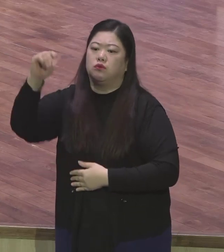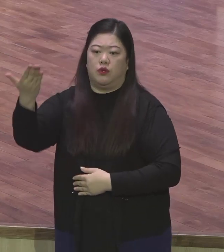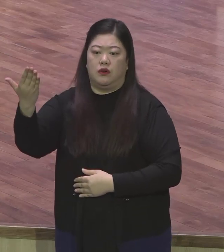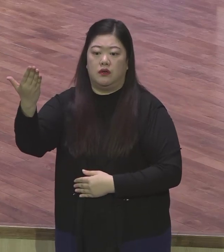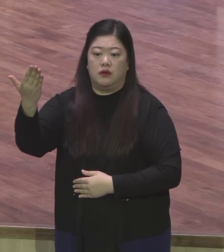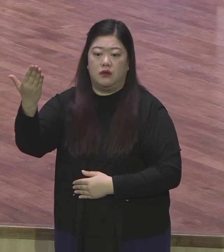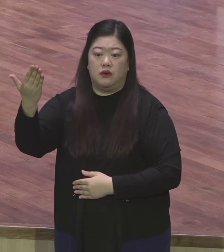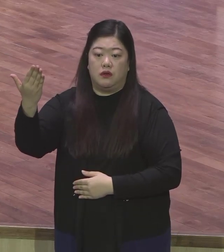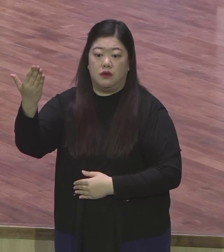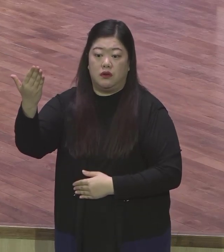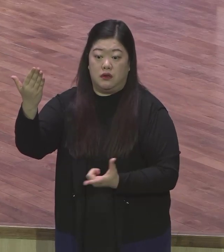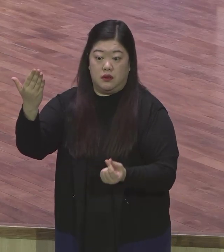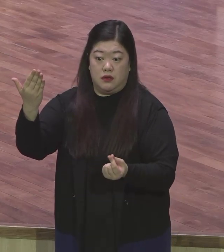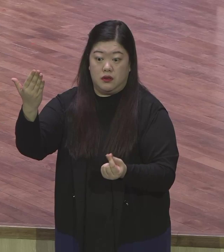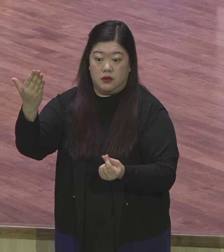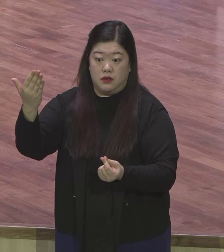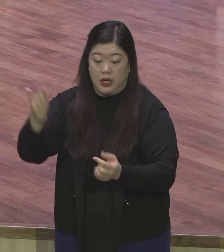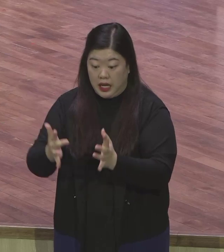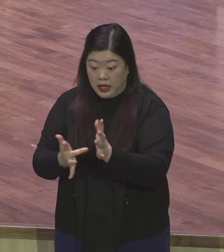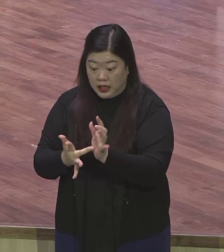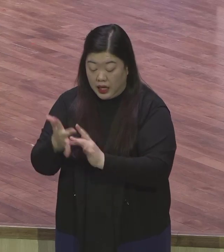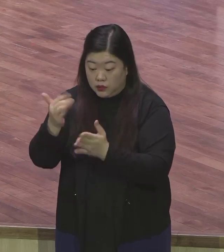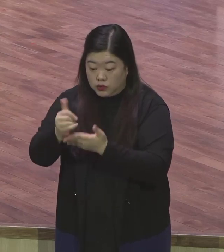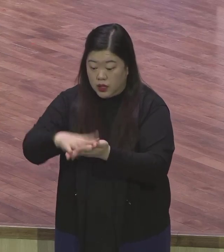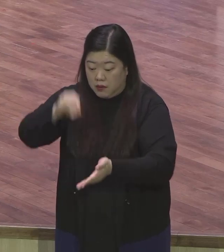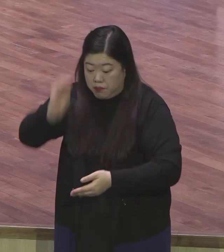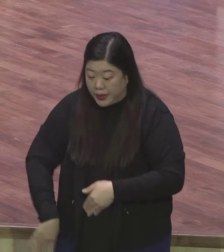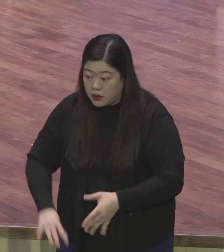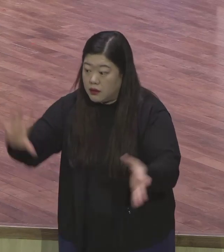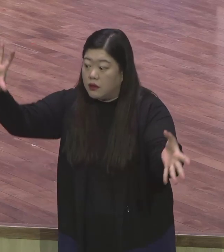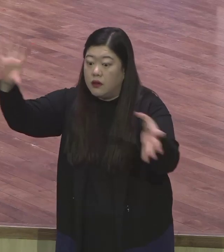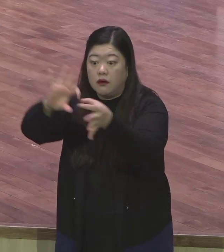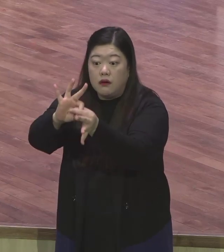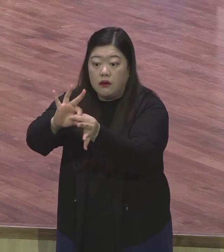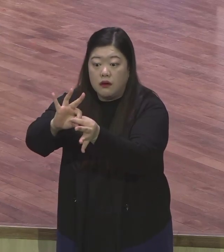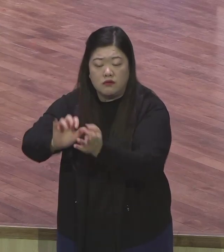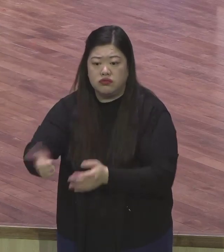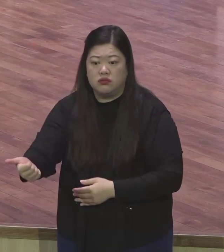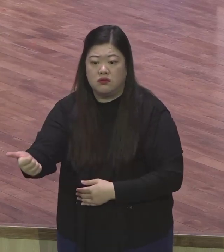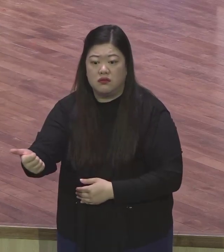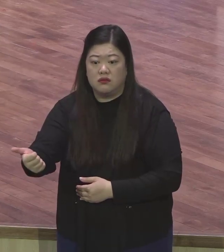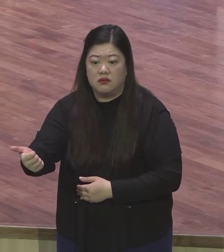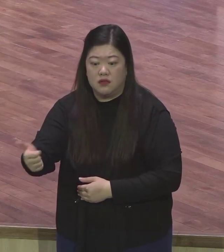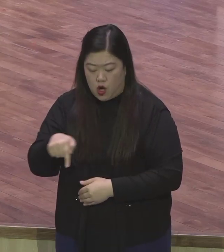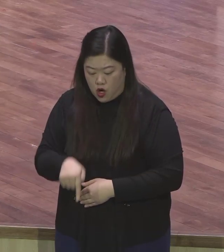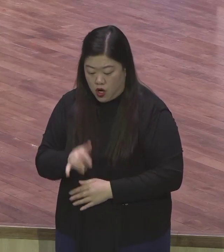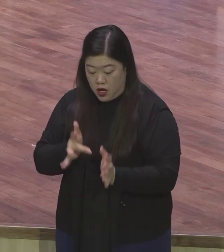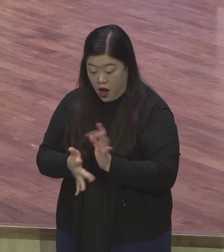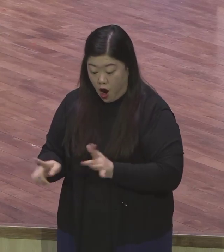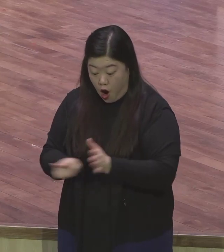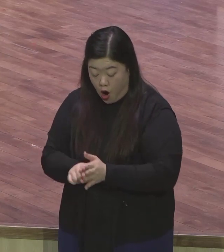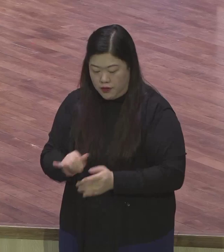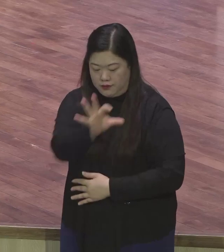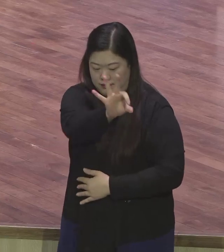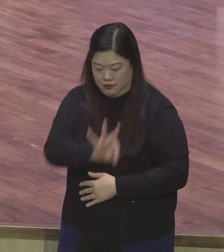예수 그리소만이 하나님을 만날 수 있는 유일한 길이다. 그래서